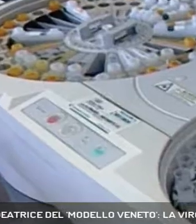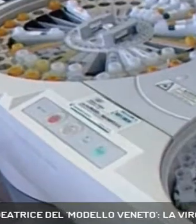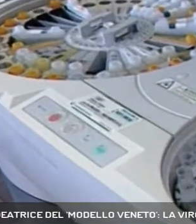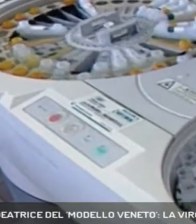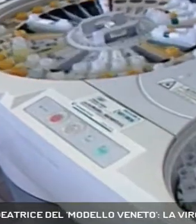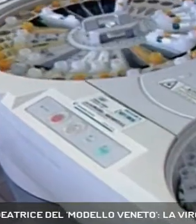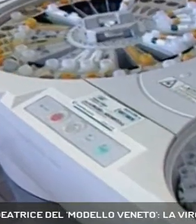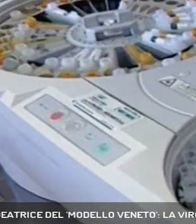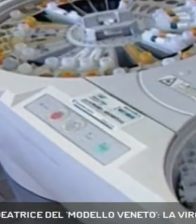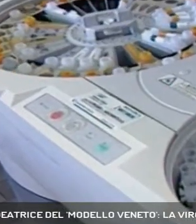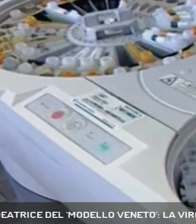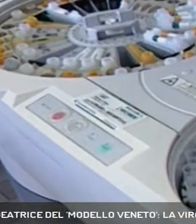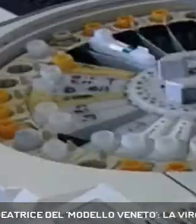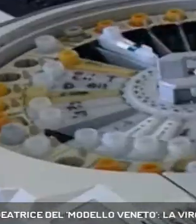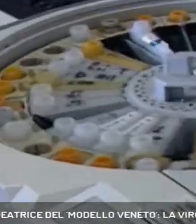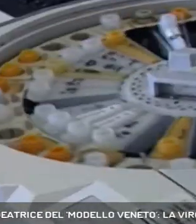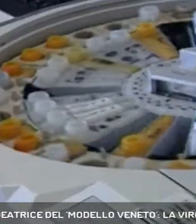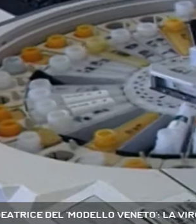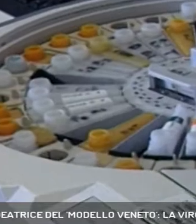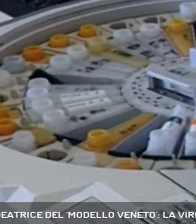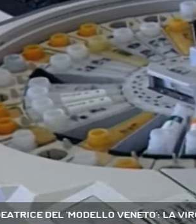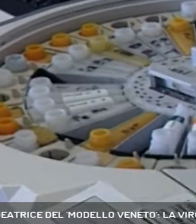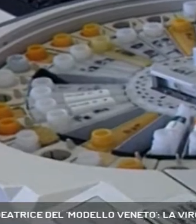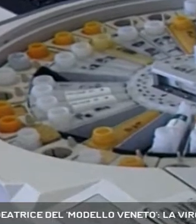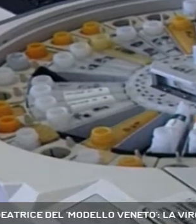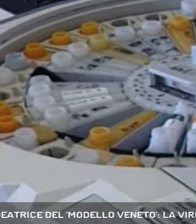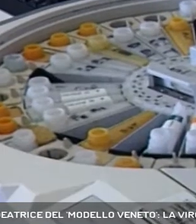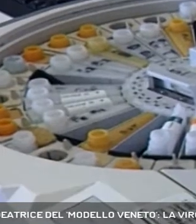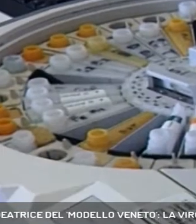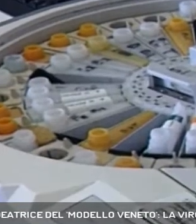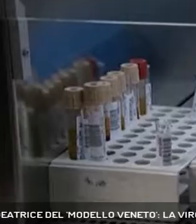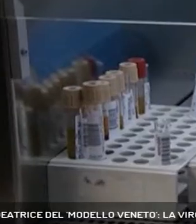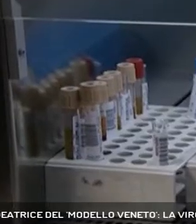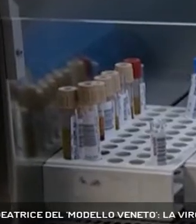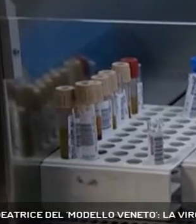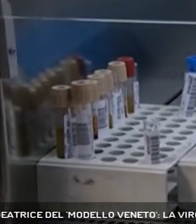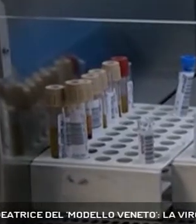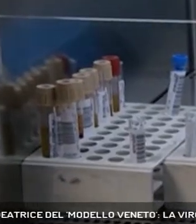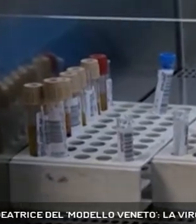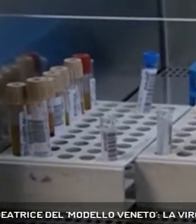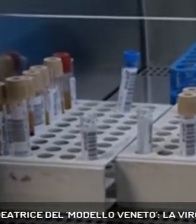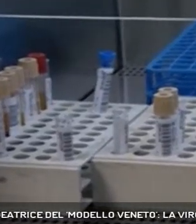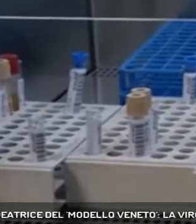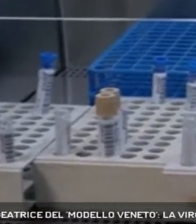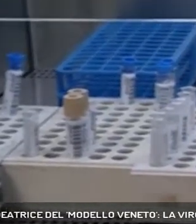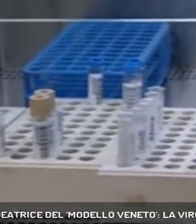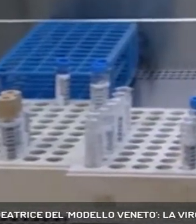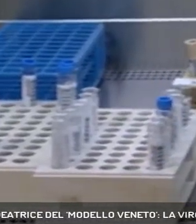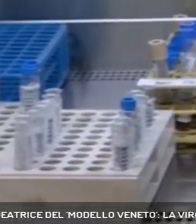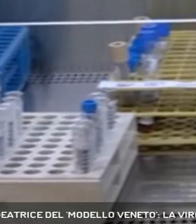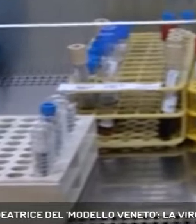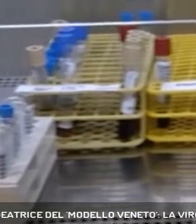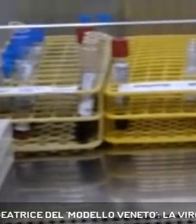Spiega quali sono i famosi indicatori chiamati di risultato, con il trend dei malati e il dato R con 0, che